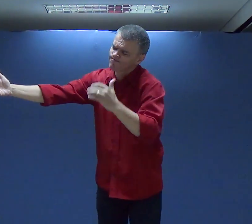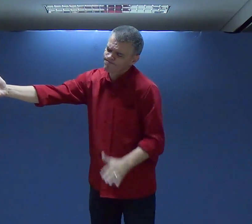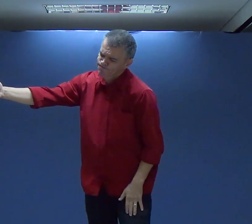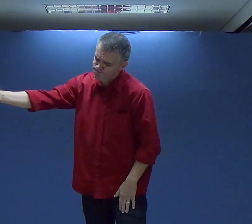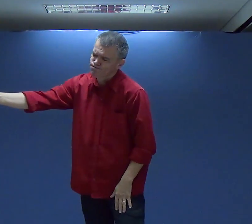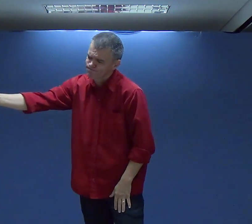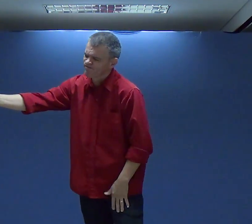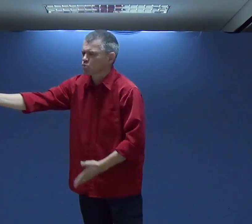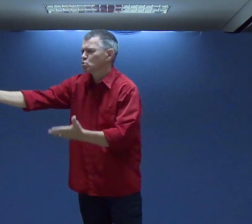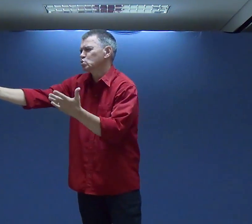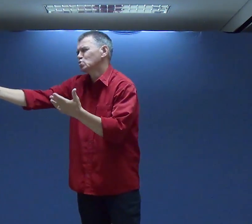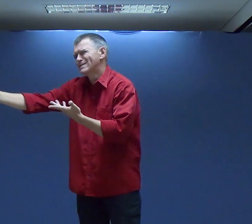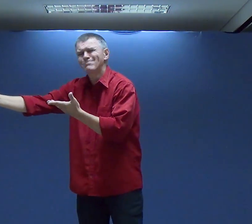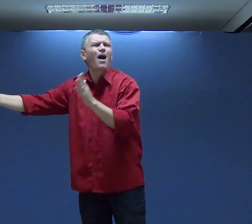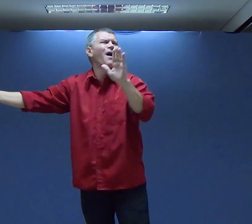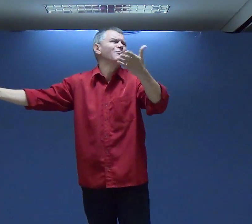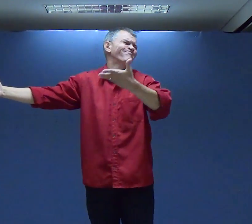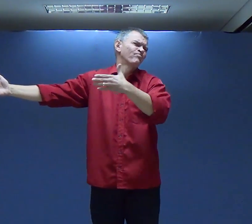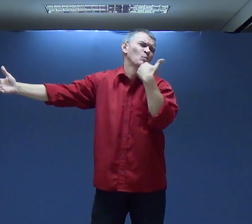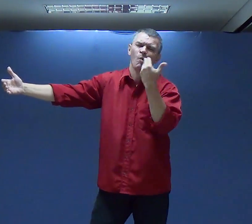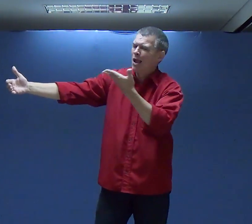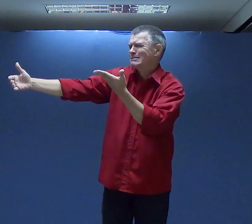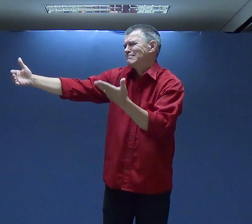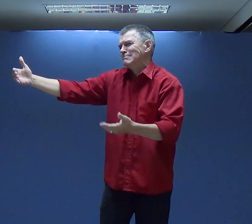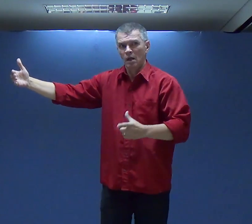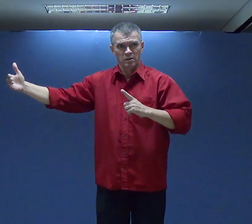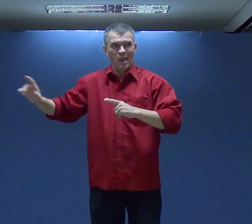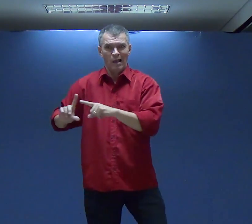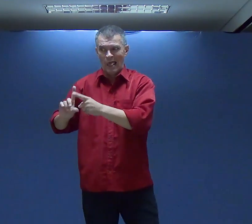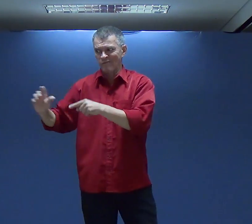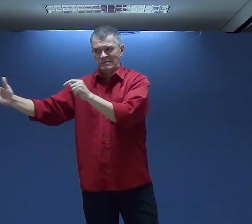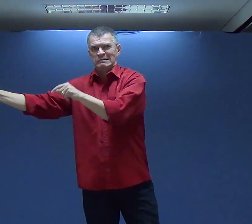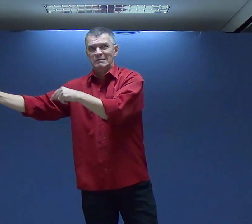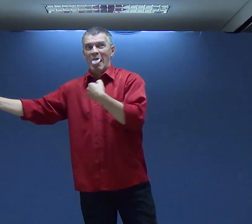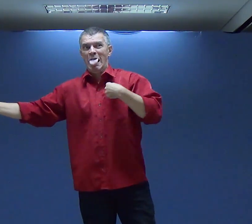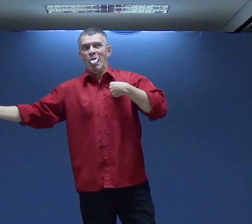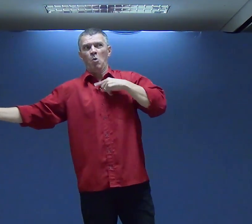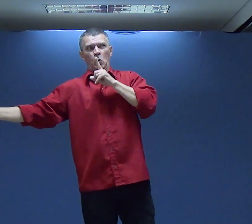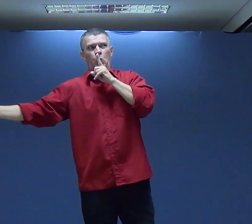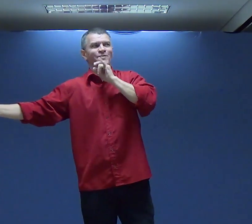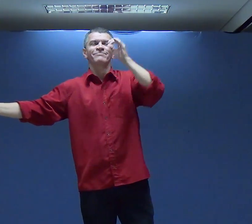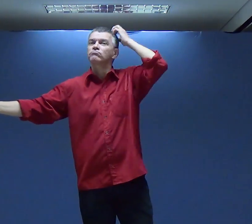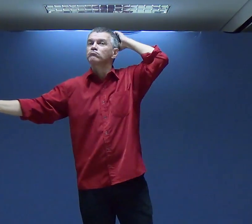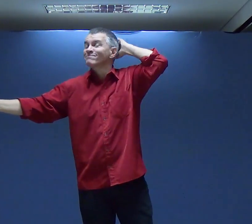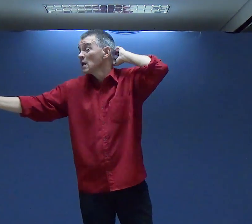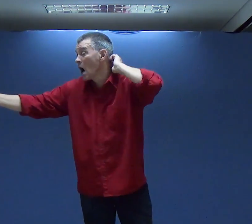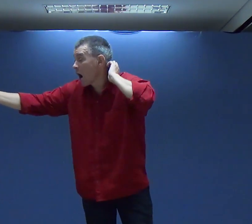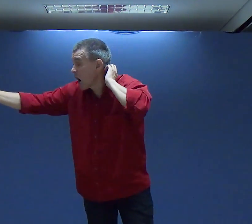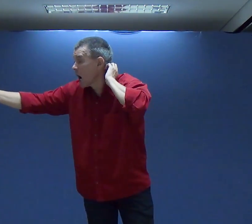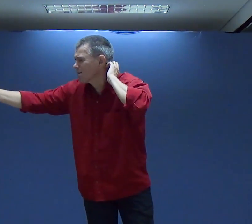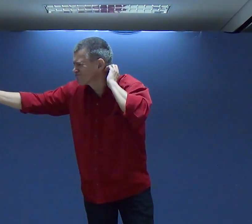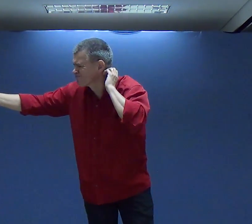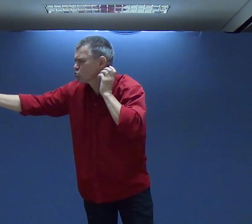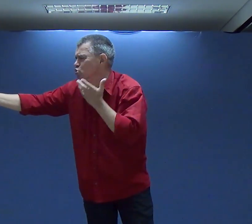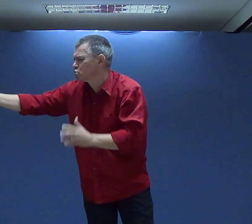Pode cuidar Dessa mulher Que coisa Agora Ela é viúva Mas ele sabe Que ela está